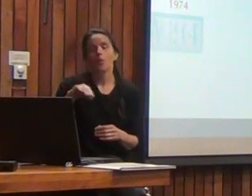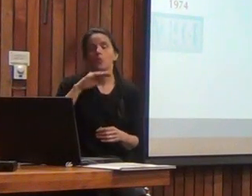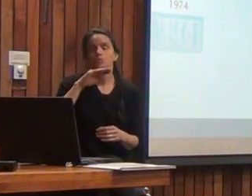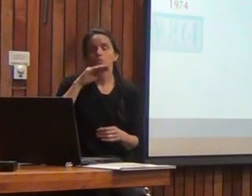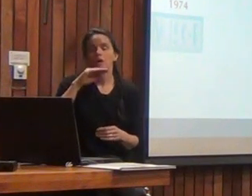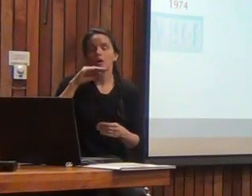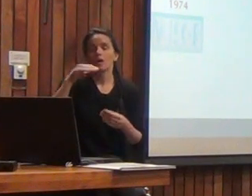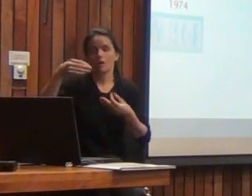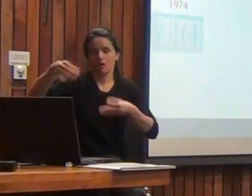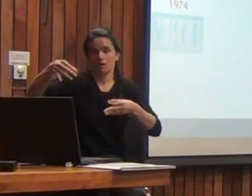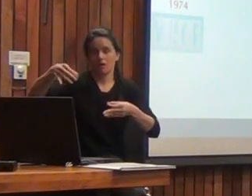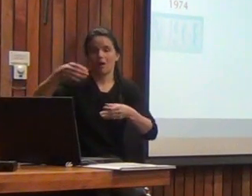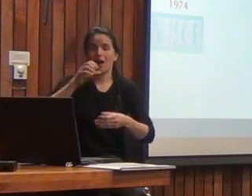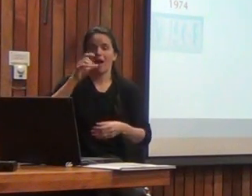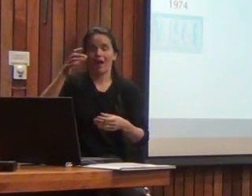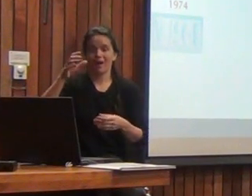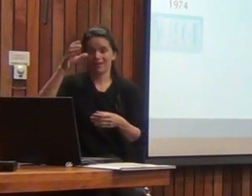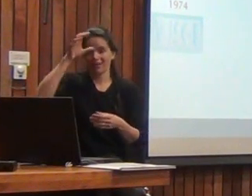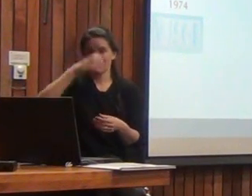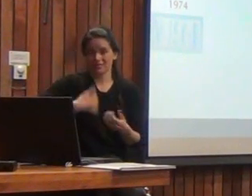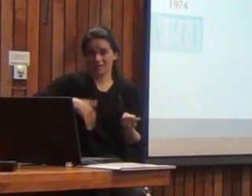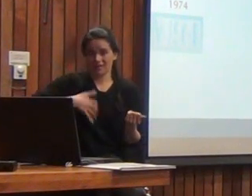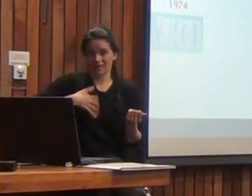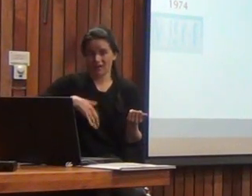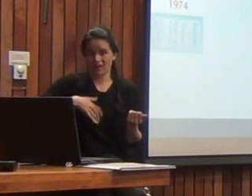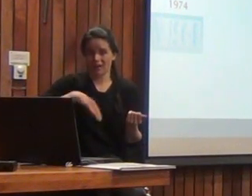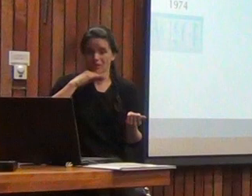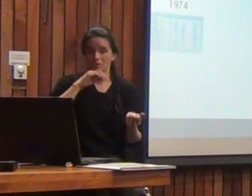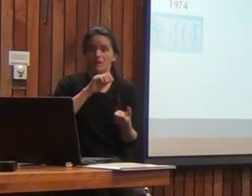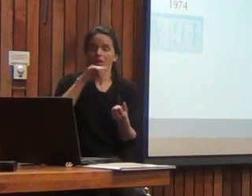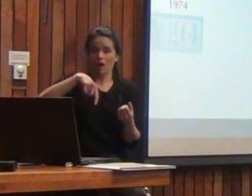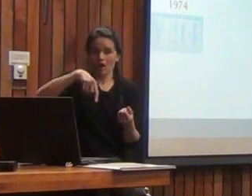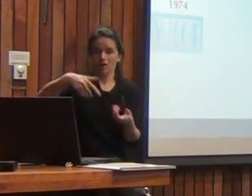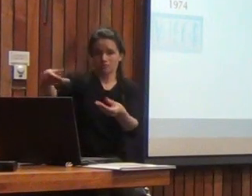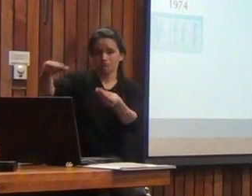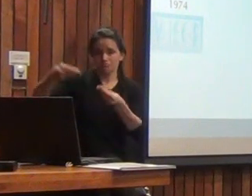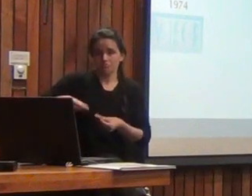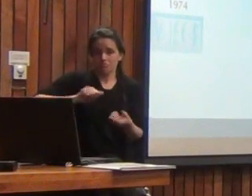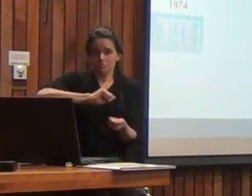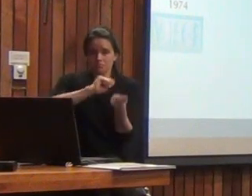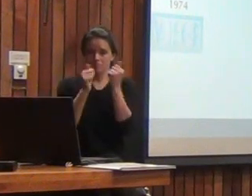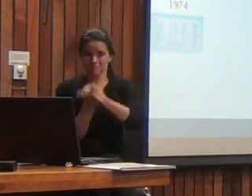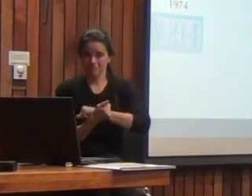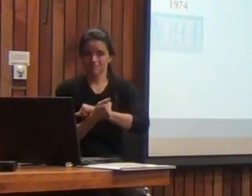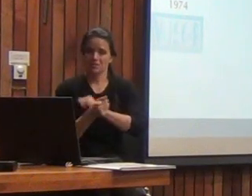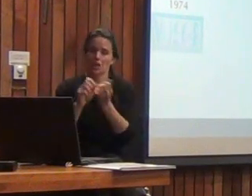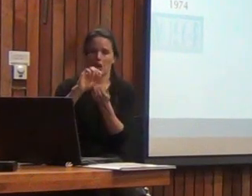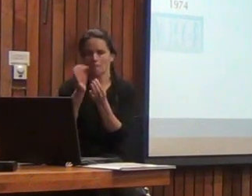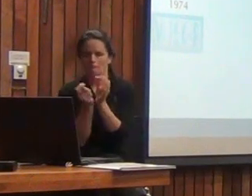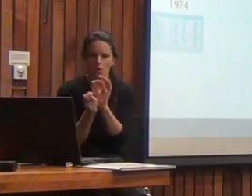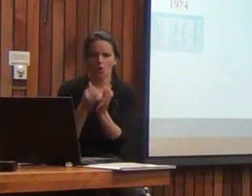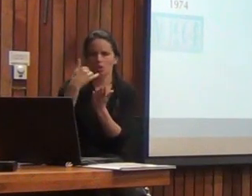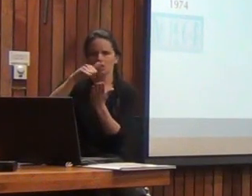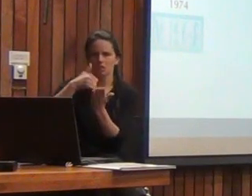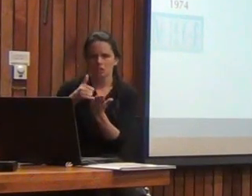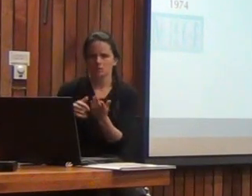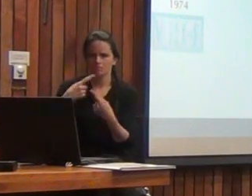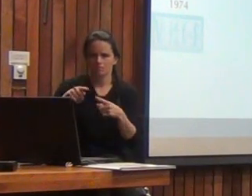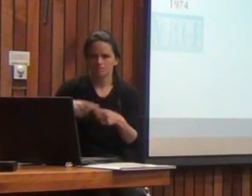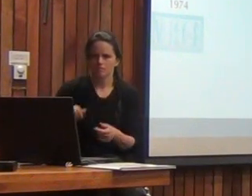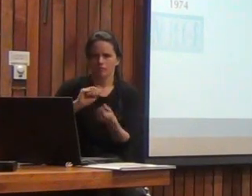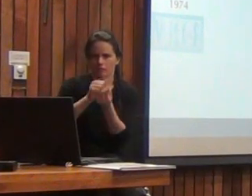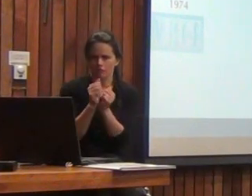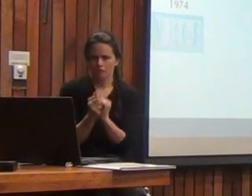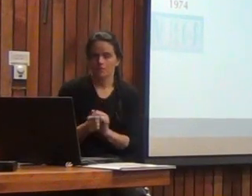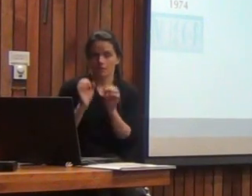Ella compró 20 baterías, se las trajo, y procedió a hacer la adaptación. Y en esa adaptación se cambió el ITM, se cambió un montón de cosas, como